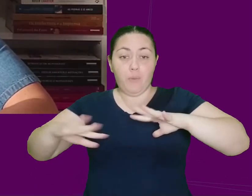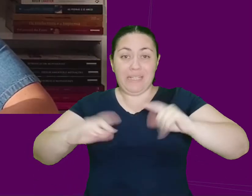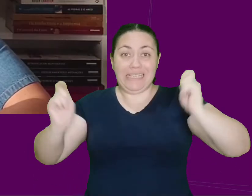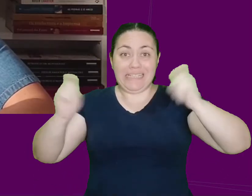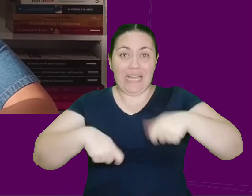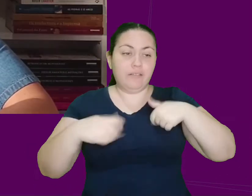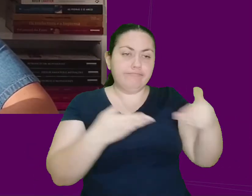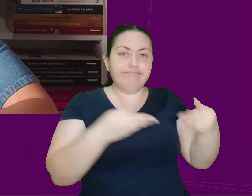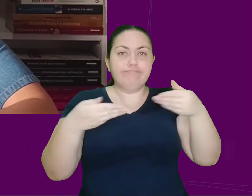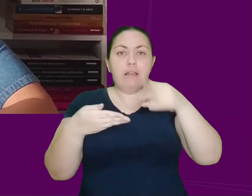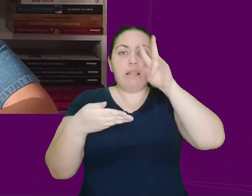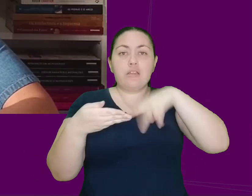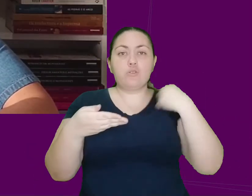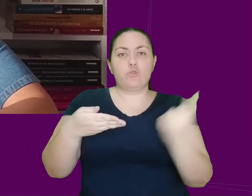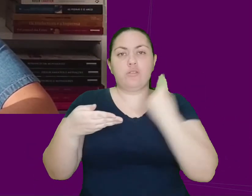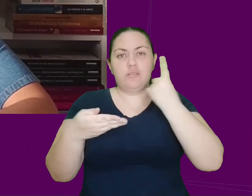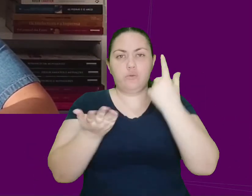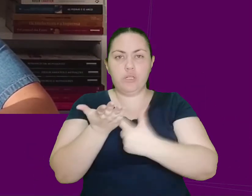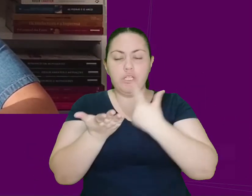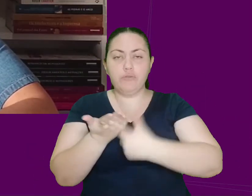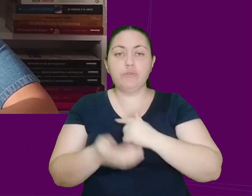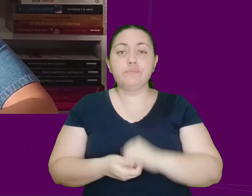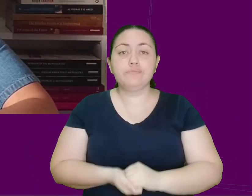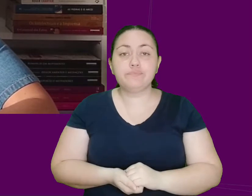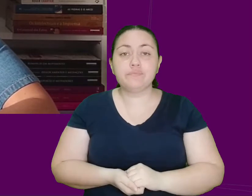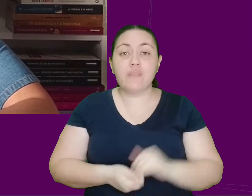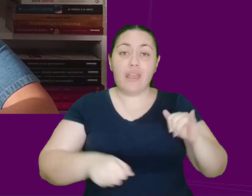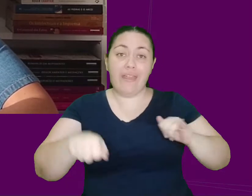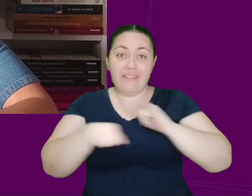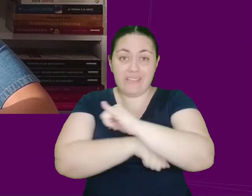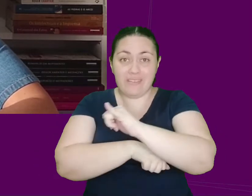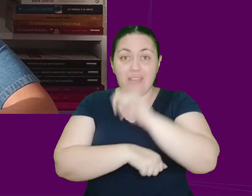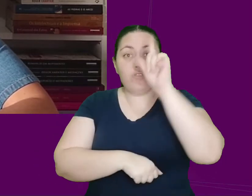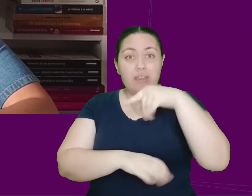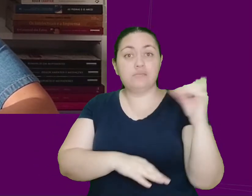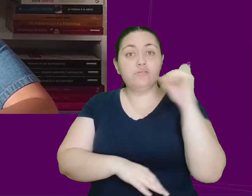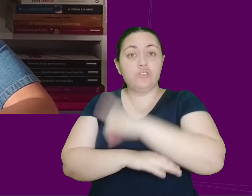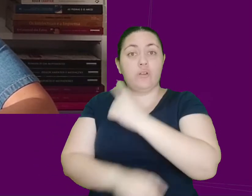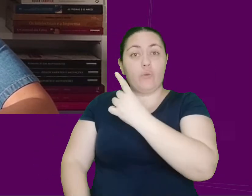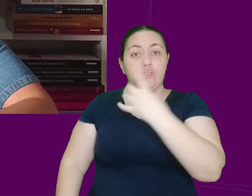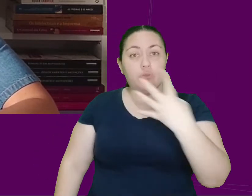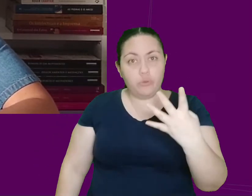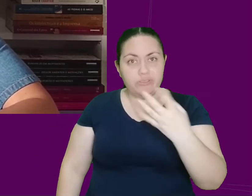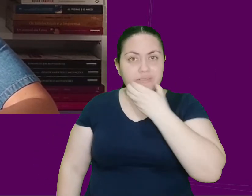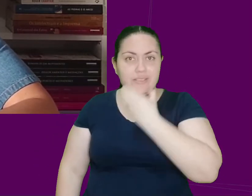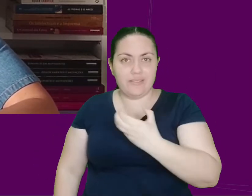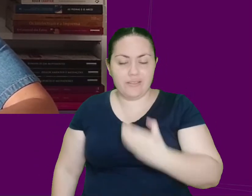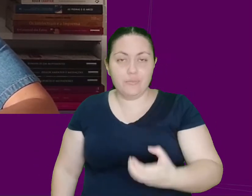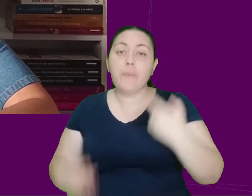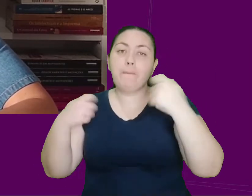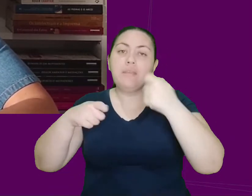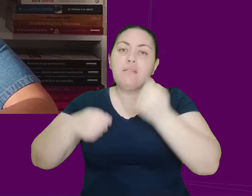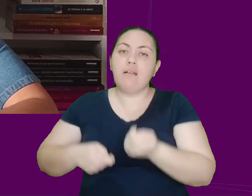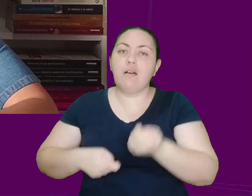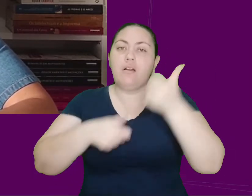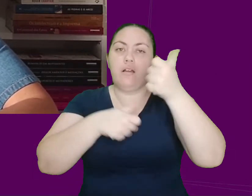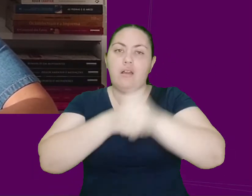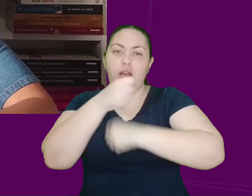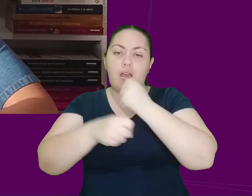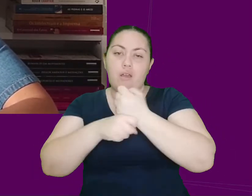que o acidente no lago aconteceu no dia 14 de dezembro, Marcelo precisou passar o Réveillon no hospital. Nesse momento, o narrador nos apresenta uma